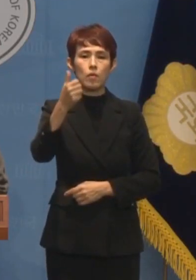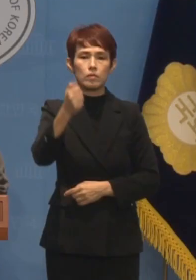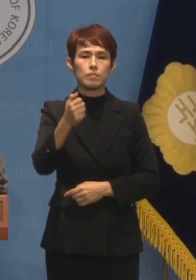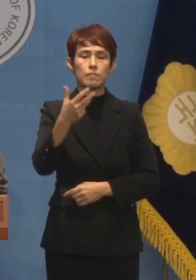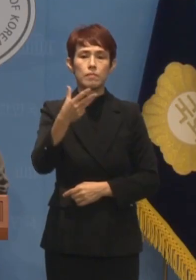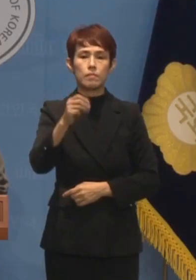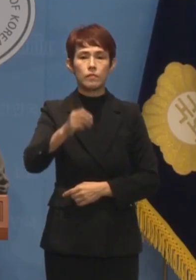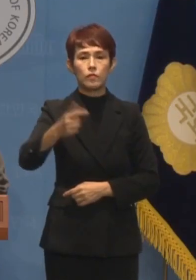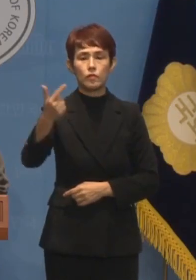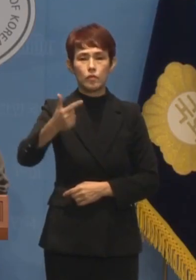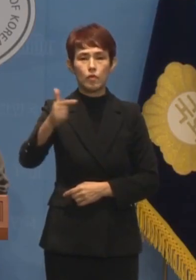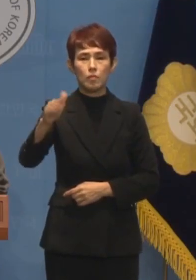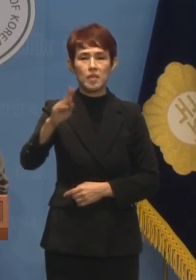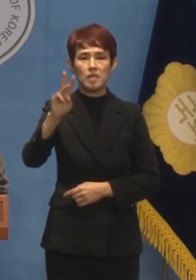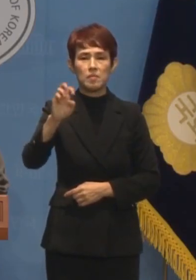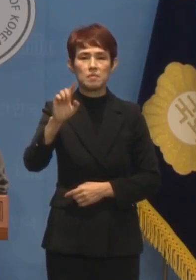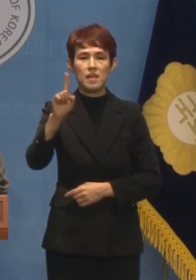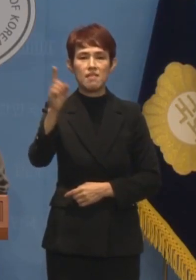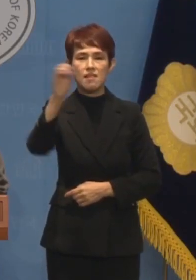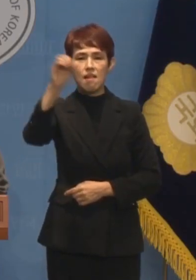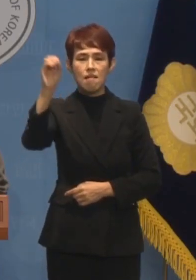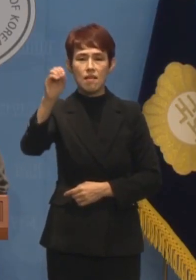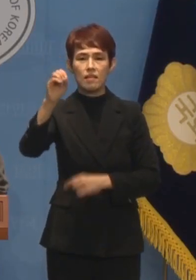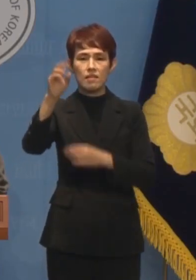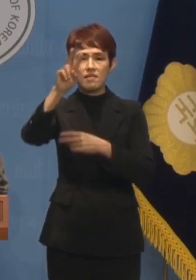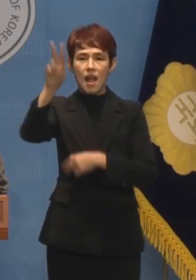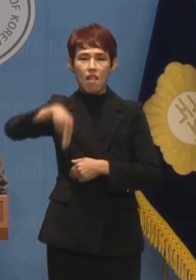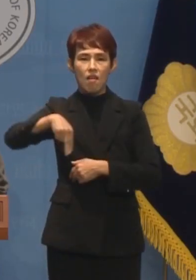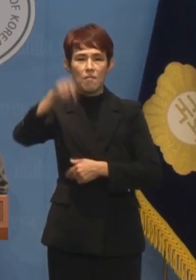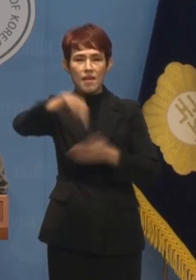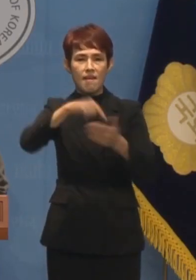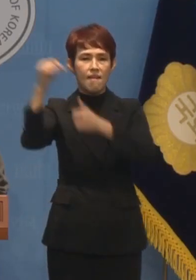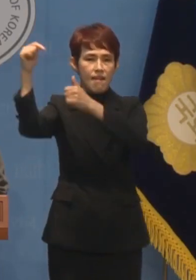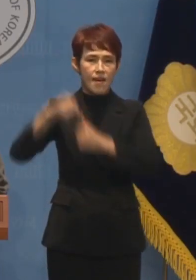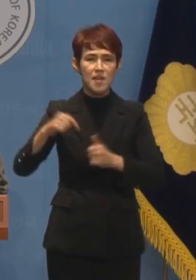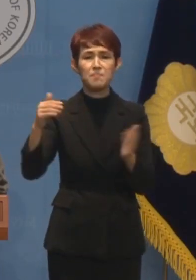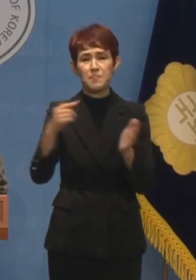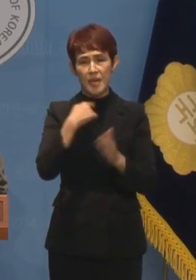,931달러를 배상하라고 판정한 일이 있습니다.